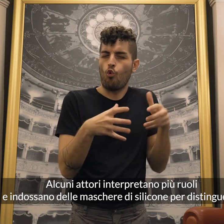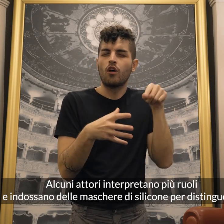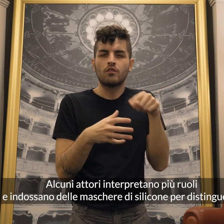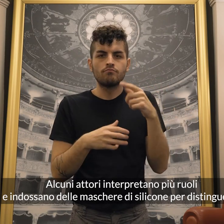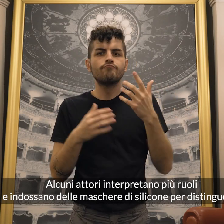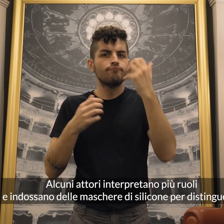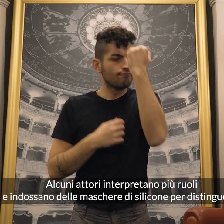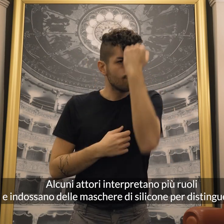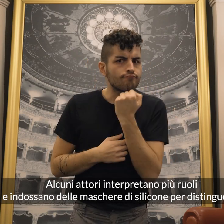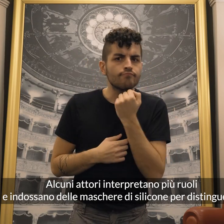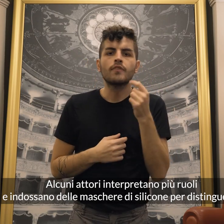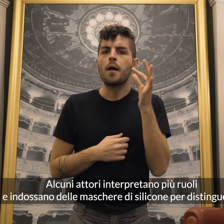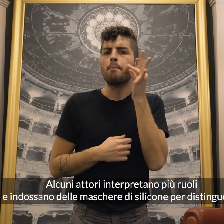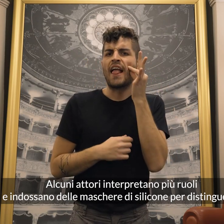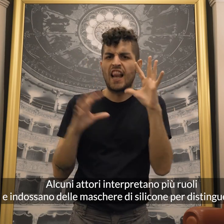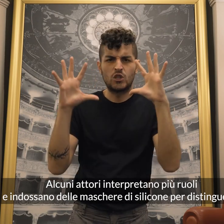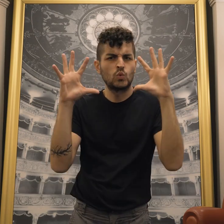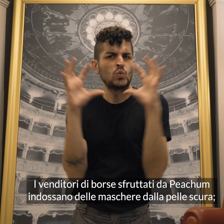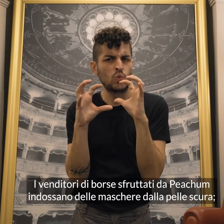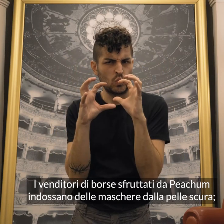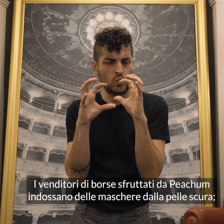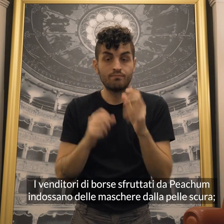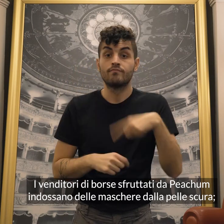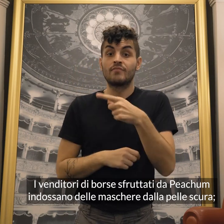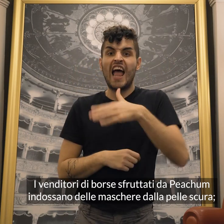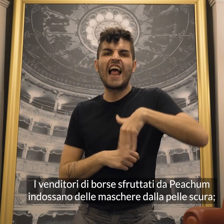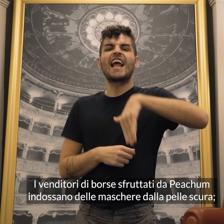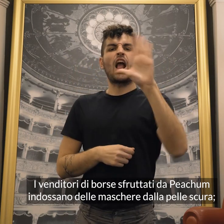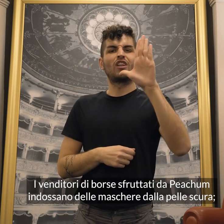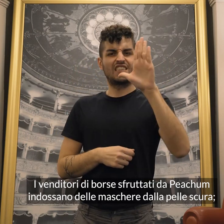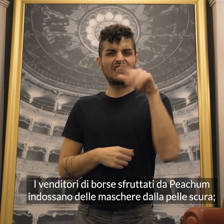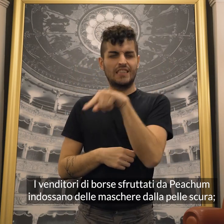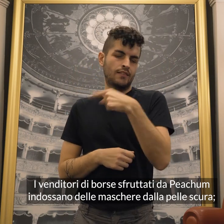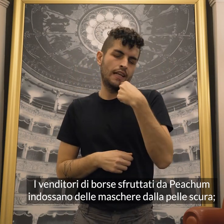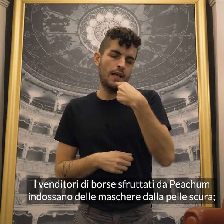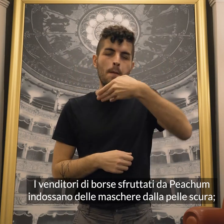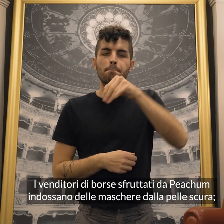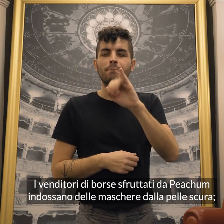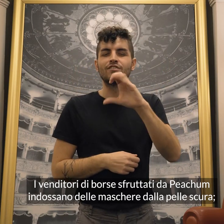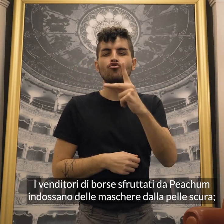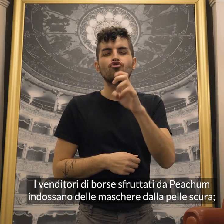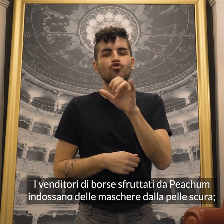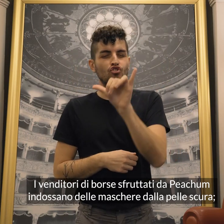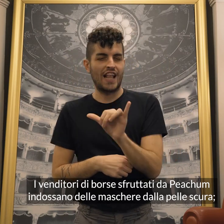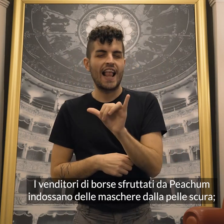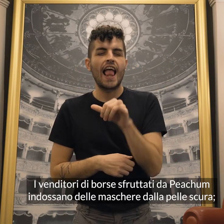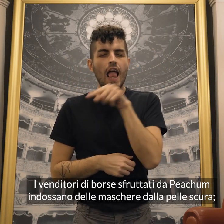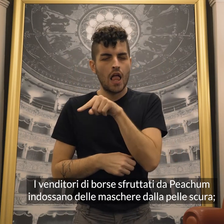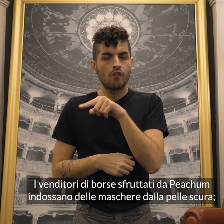maschere di silicone per distinguersi. i venditori di borse sfruttati da Pichum indossano delle maschere